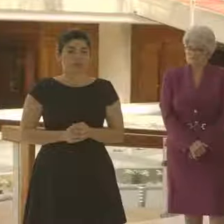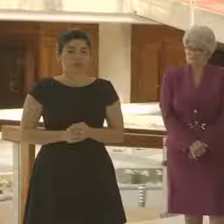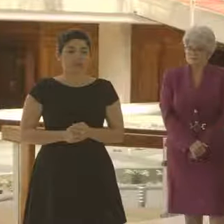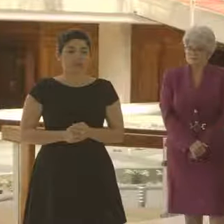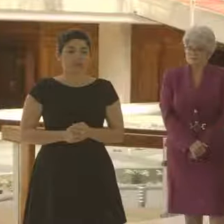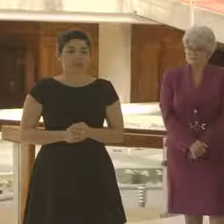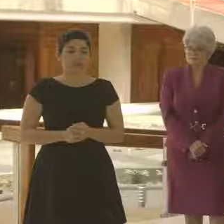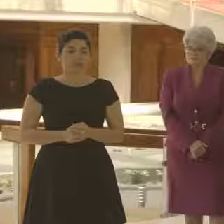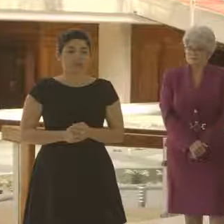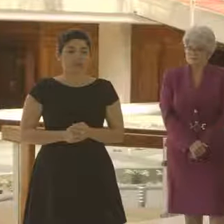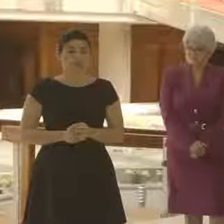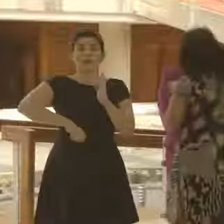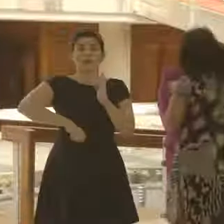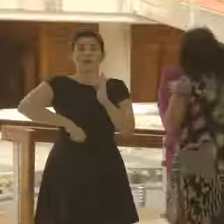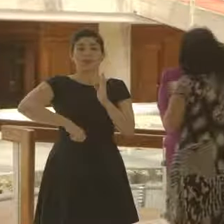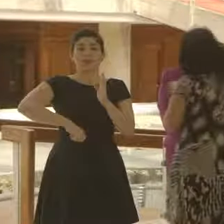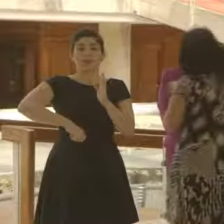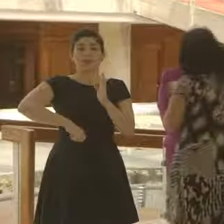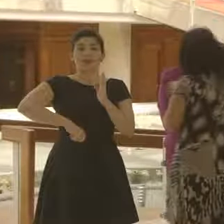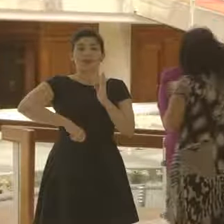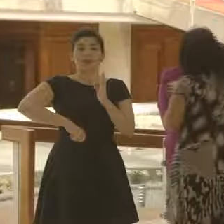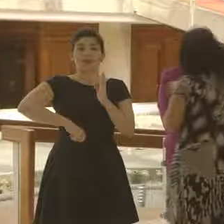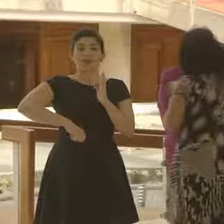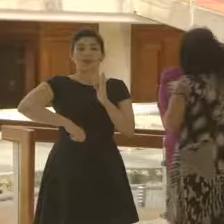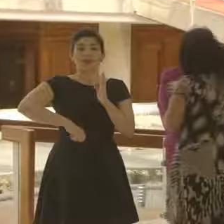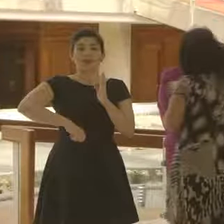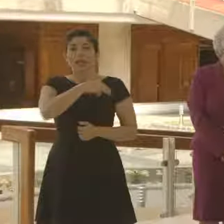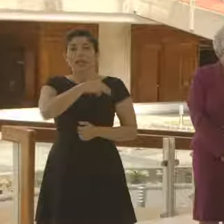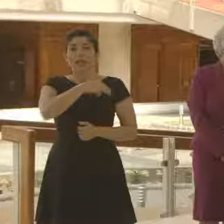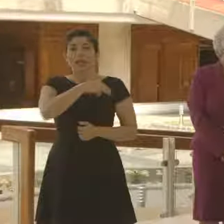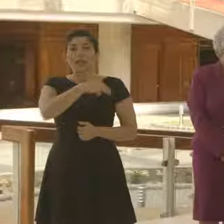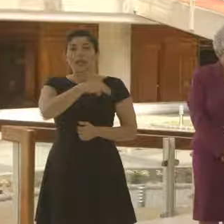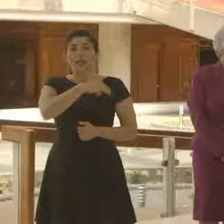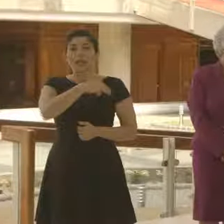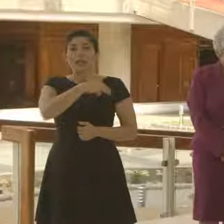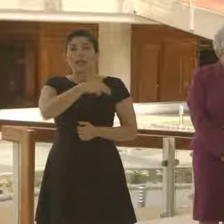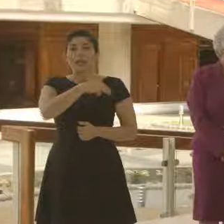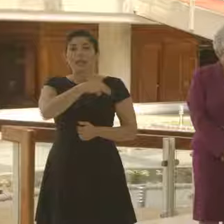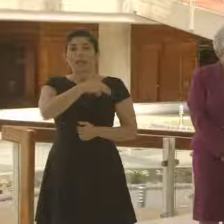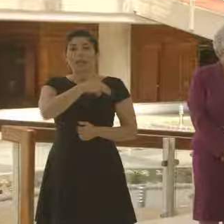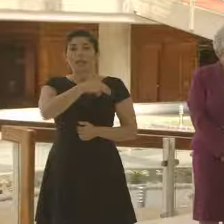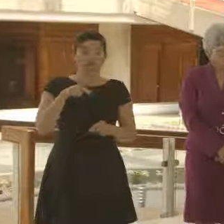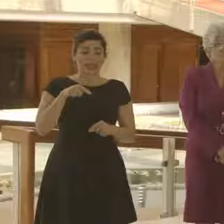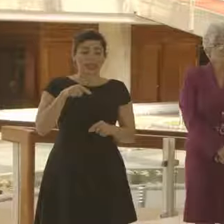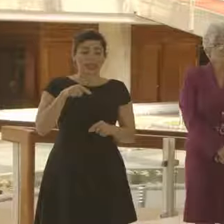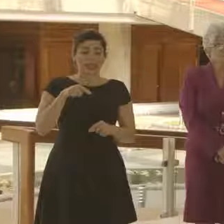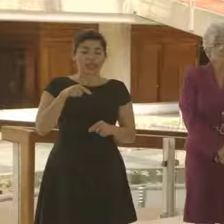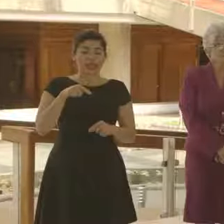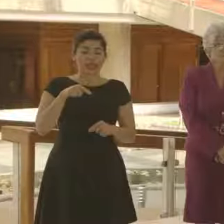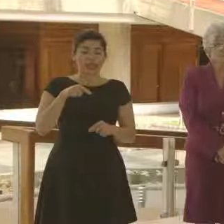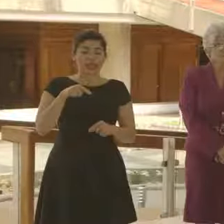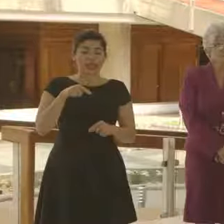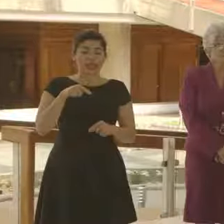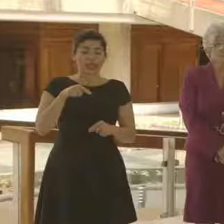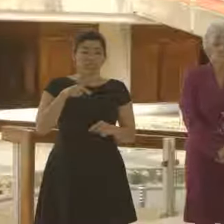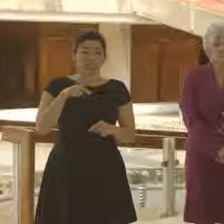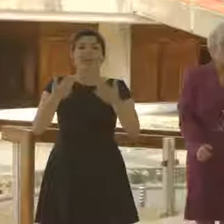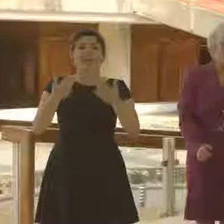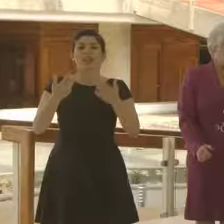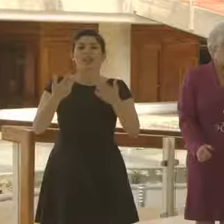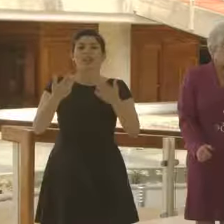La firma que va a realizar el presidente y la ministra de Hacienda es sobre la renegociación de las convenciones